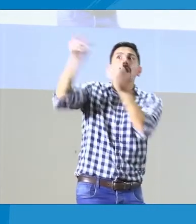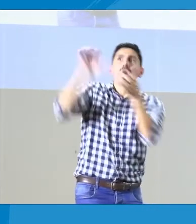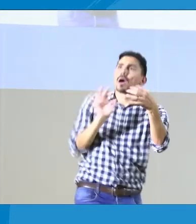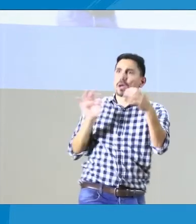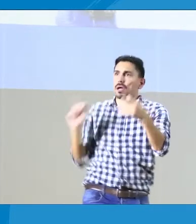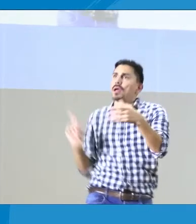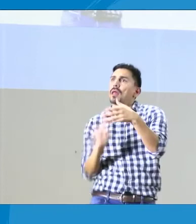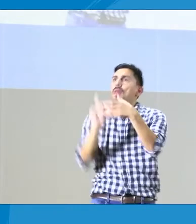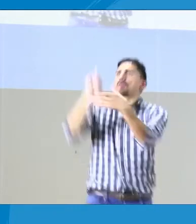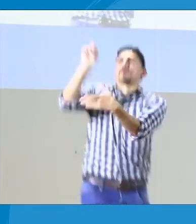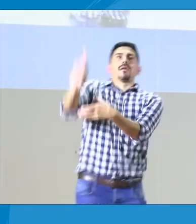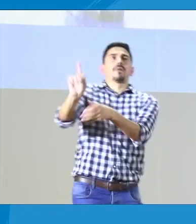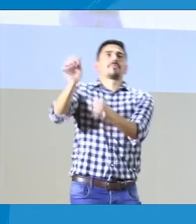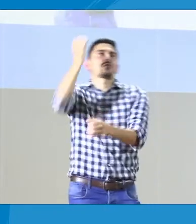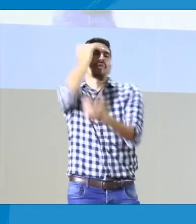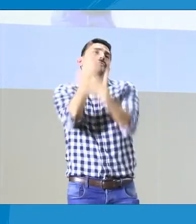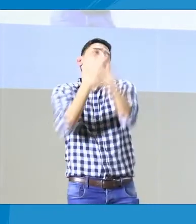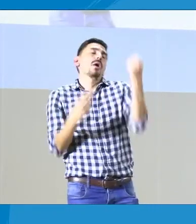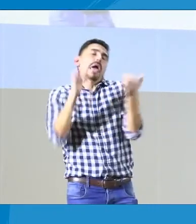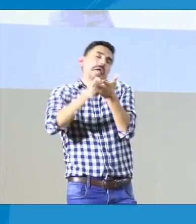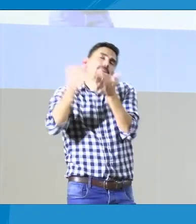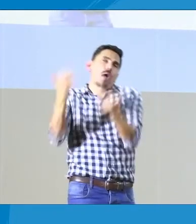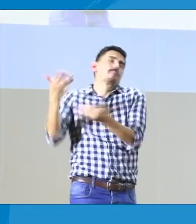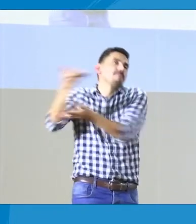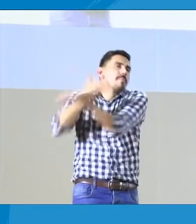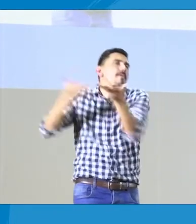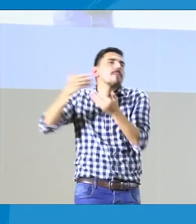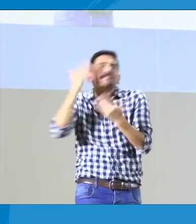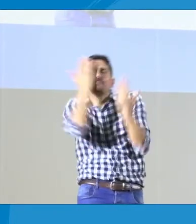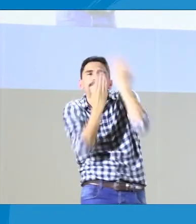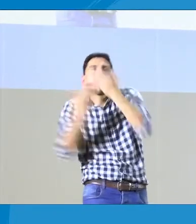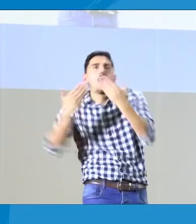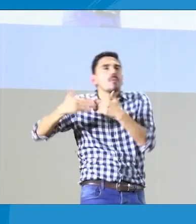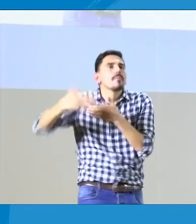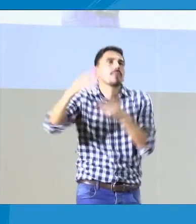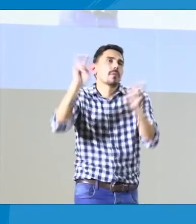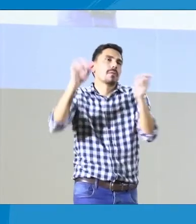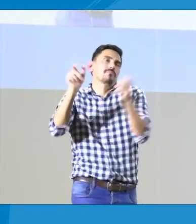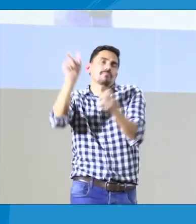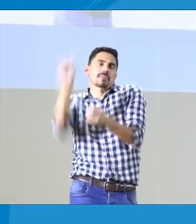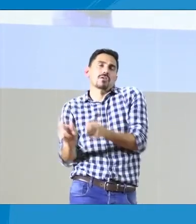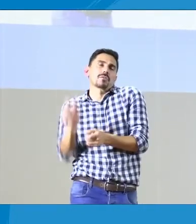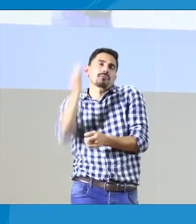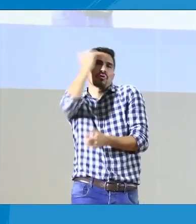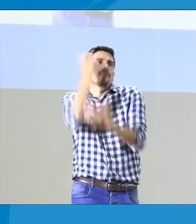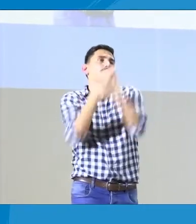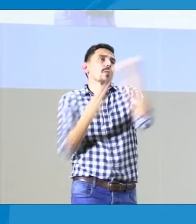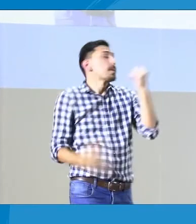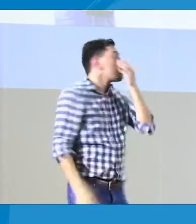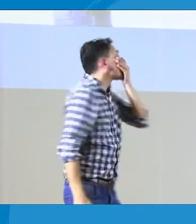acuerdo al sistema educativo y el perfil profesional que tenga esa persona en donde puede ejercer.